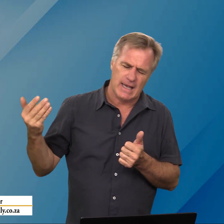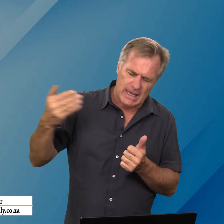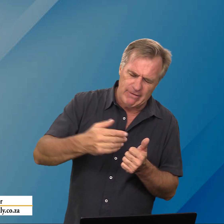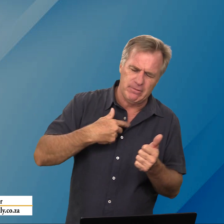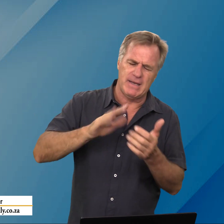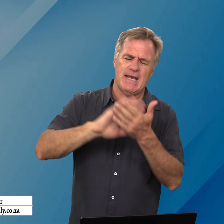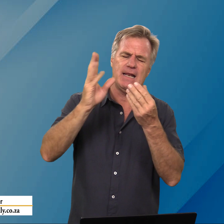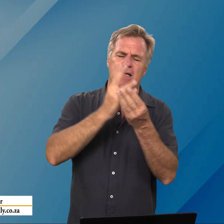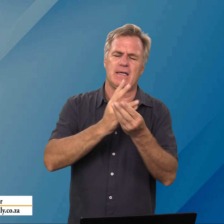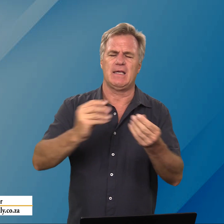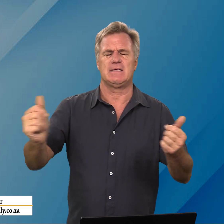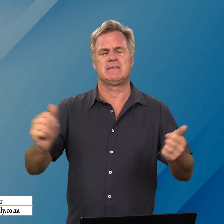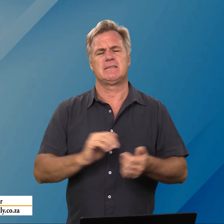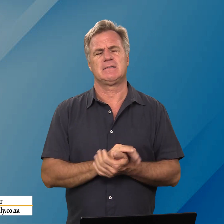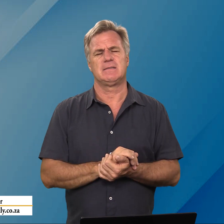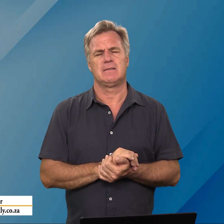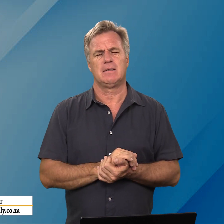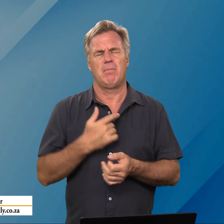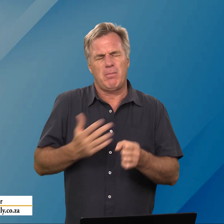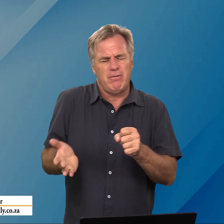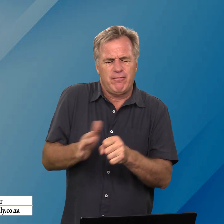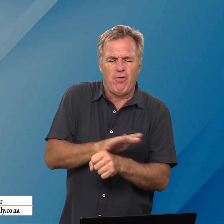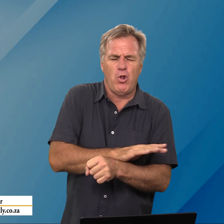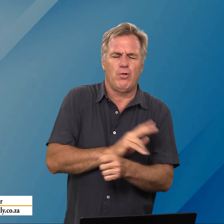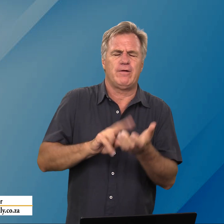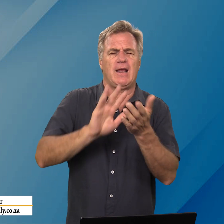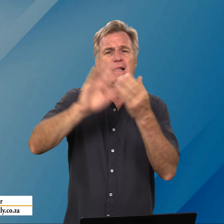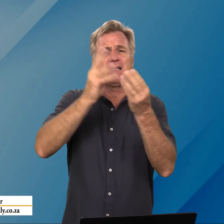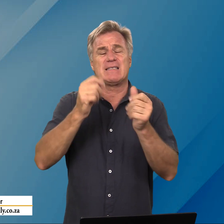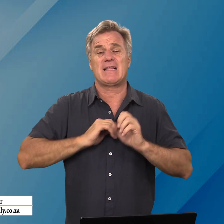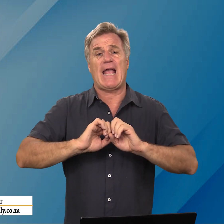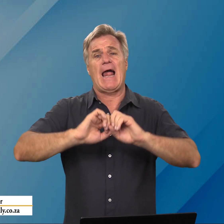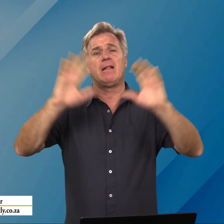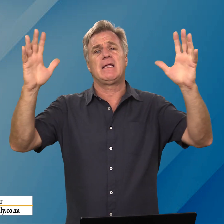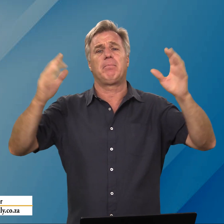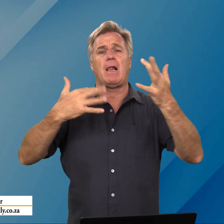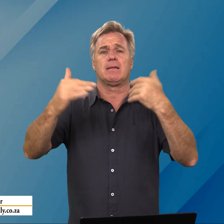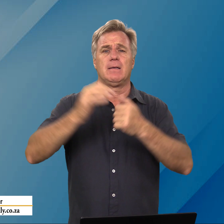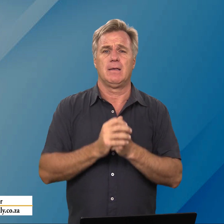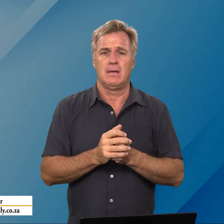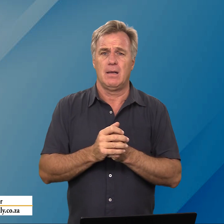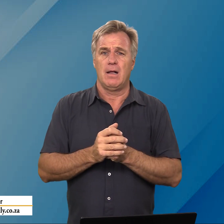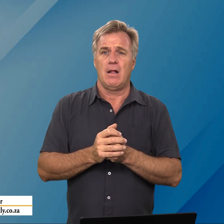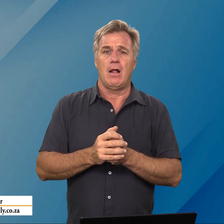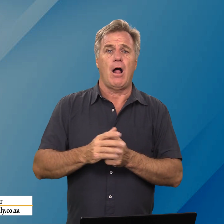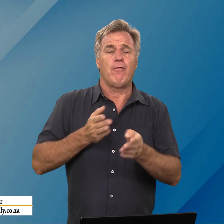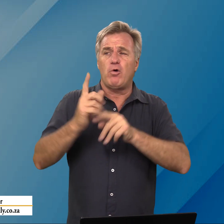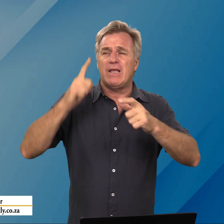geef vir my die heilige gees maak my vol van die heilige gees dat ek helder brand al word die